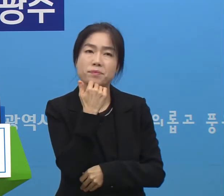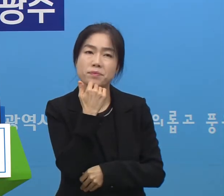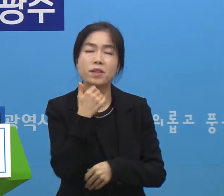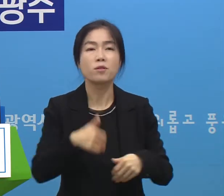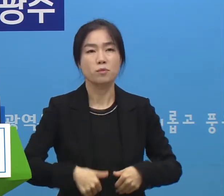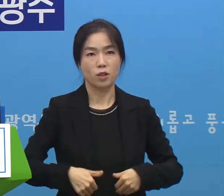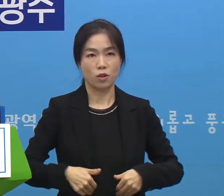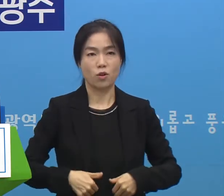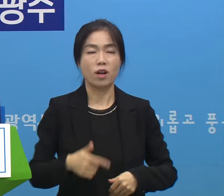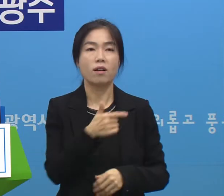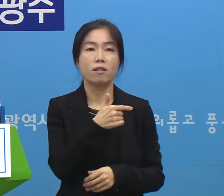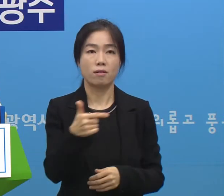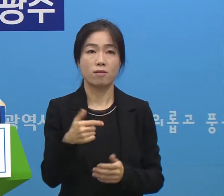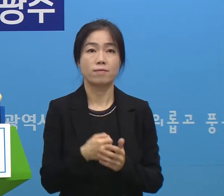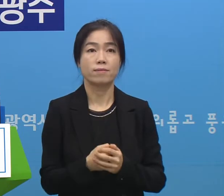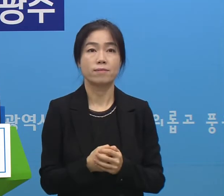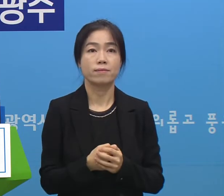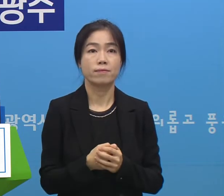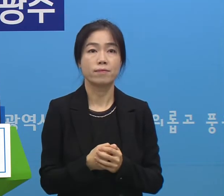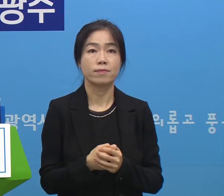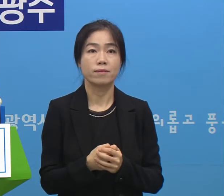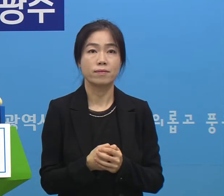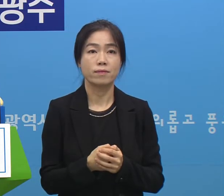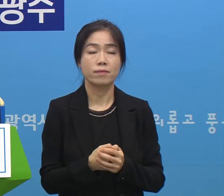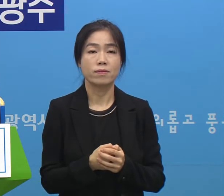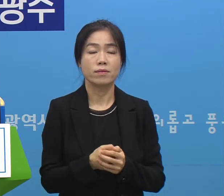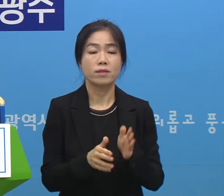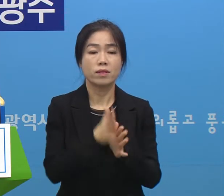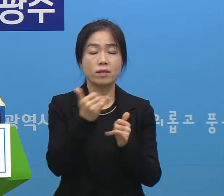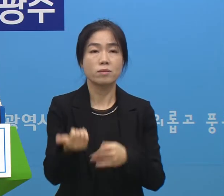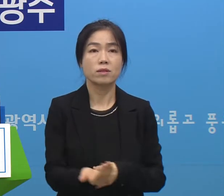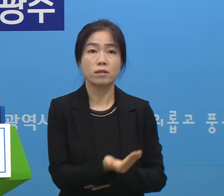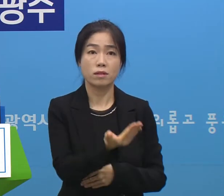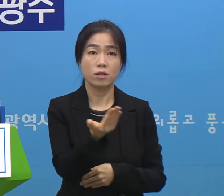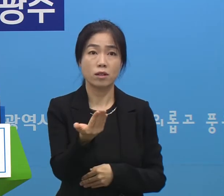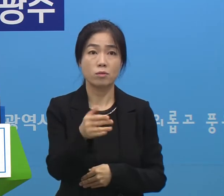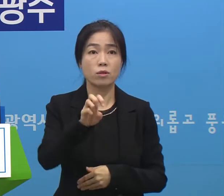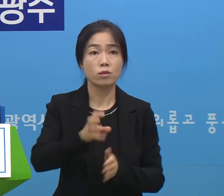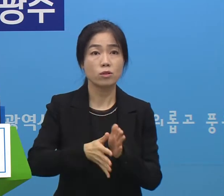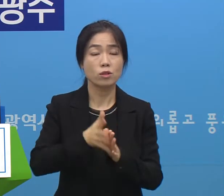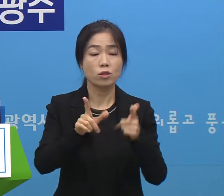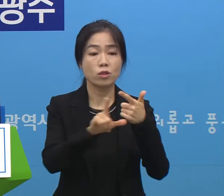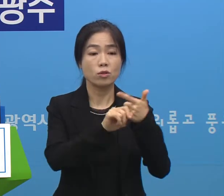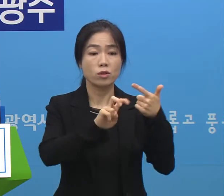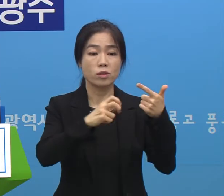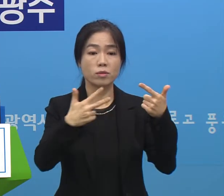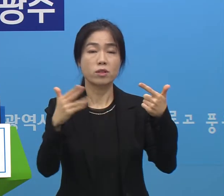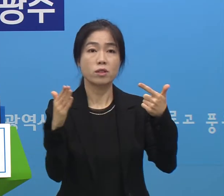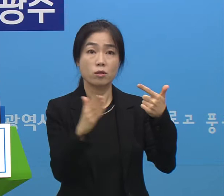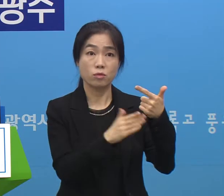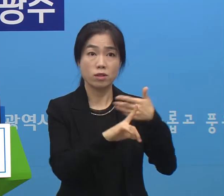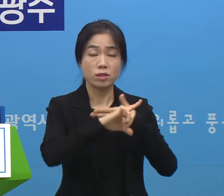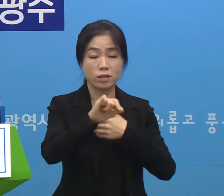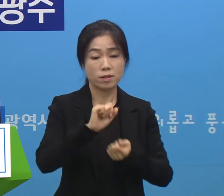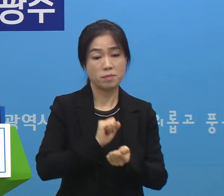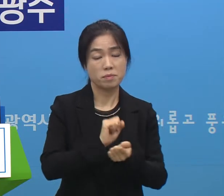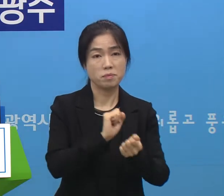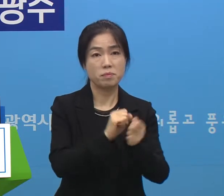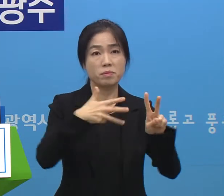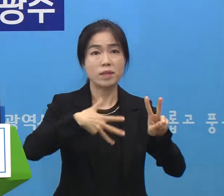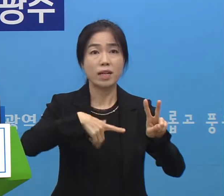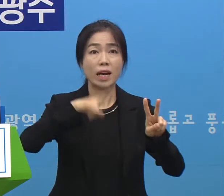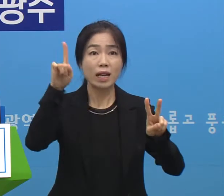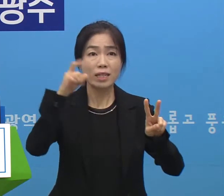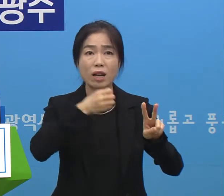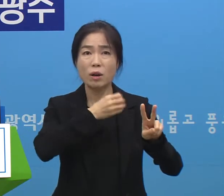상황입니다 시민 여러분 우리시는 6월 27일부터 지역감염 2차